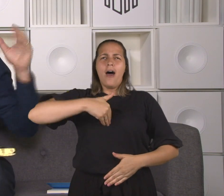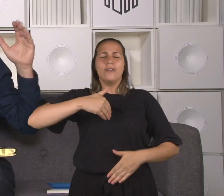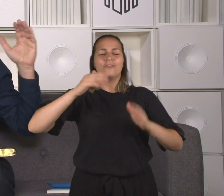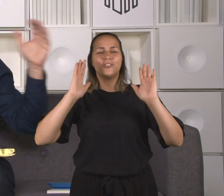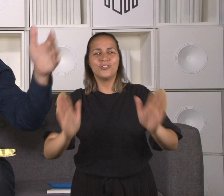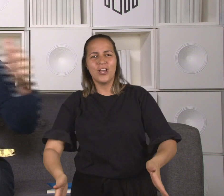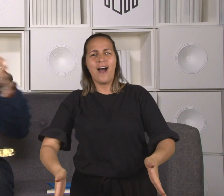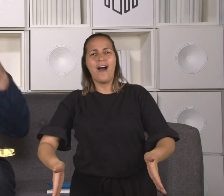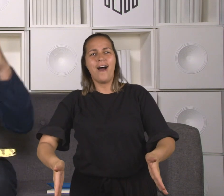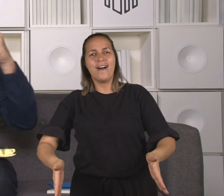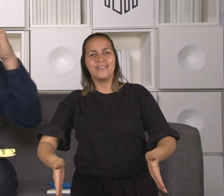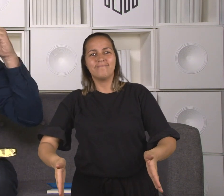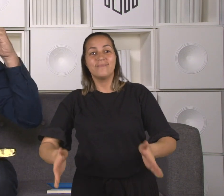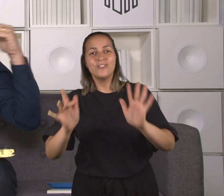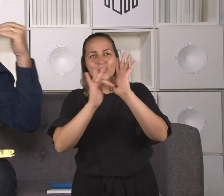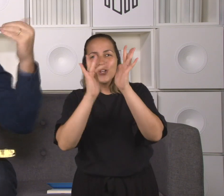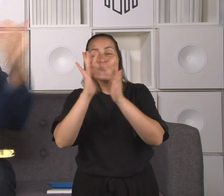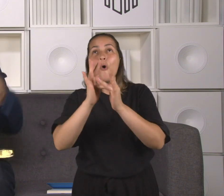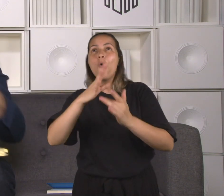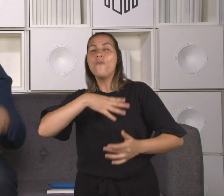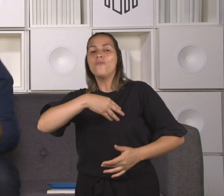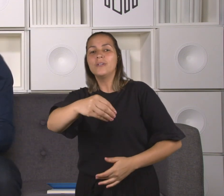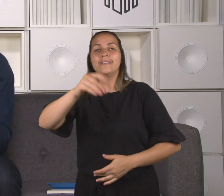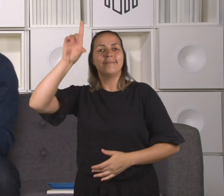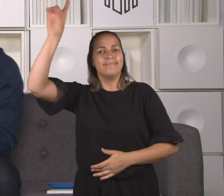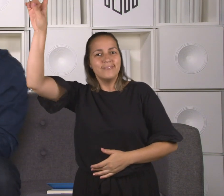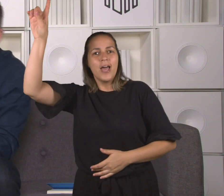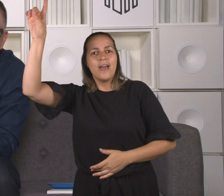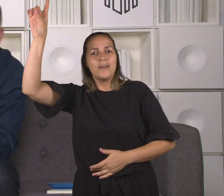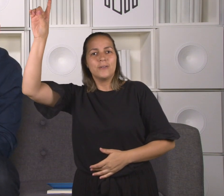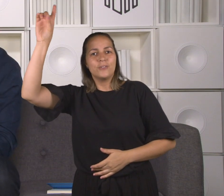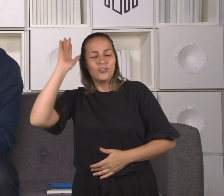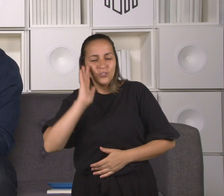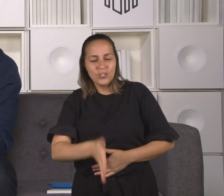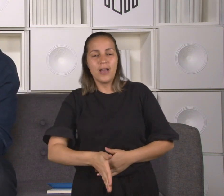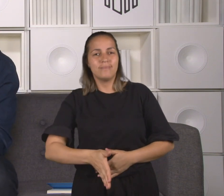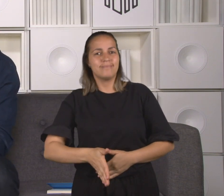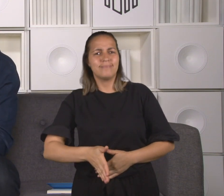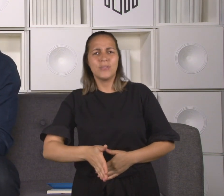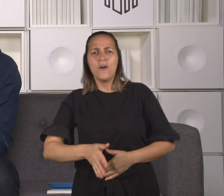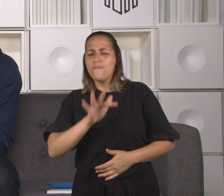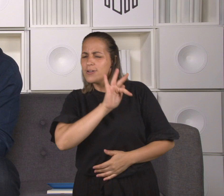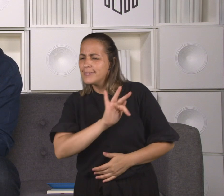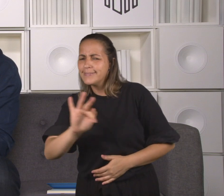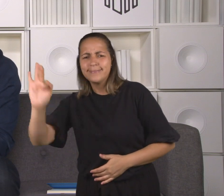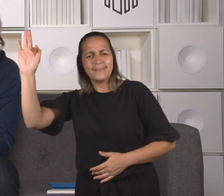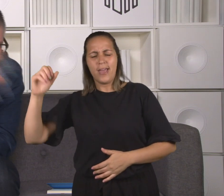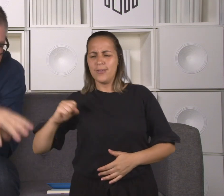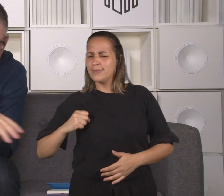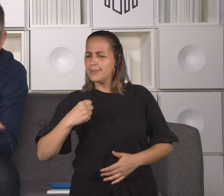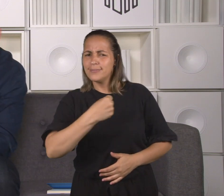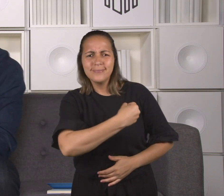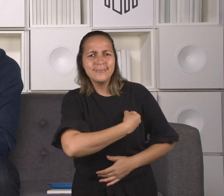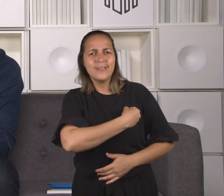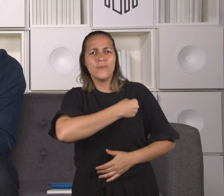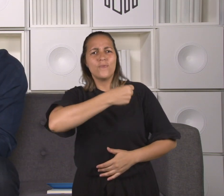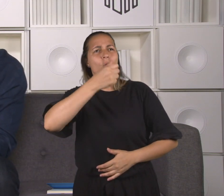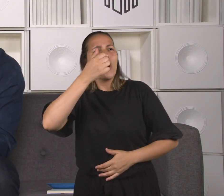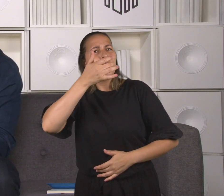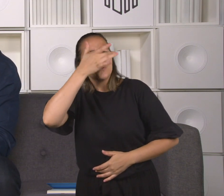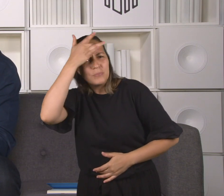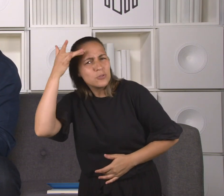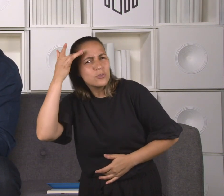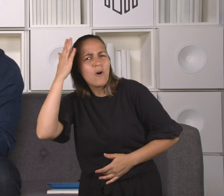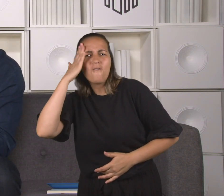Então os fariseus, os membros do Sinédrio, os mestres da lei, de todos os lugares, tanto da Galiléia, quanto da